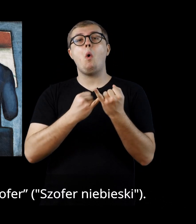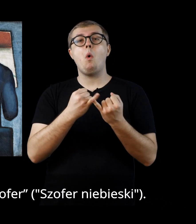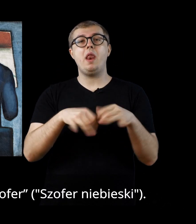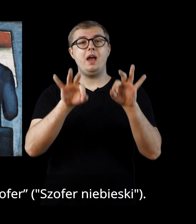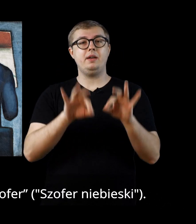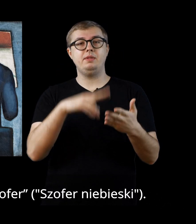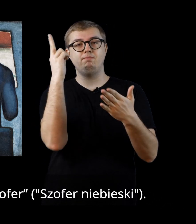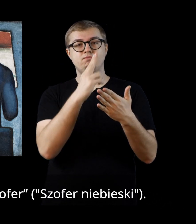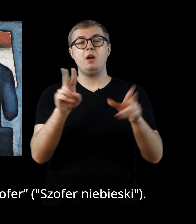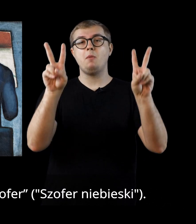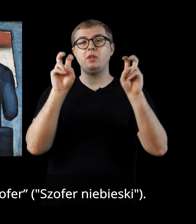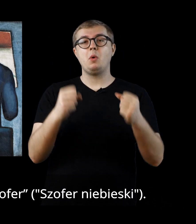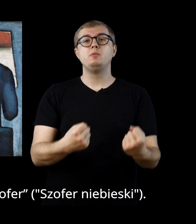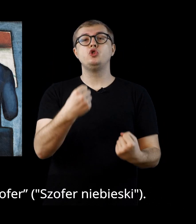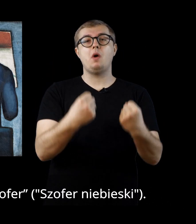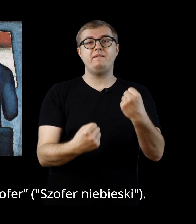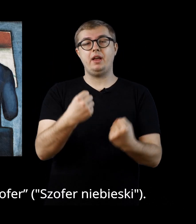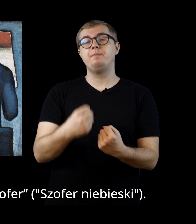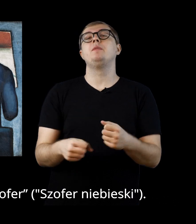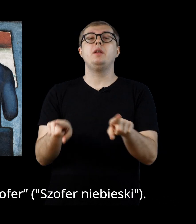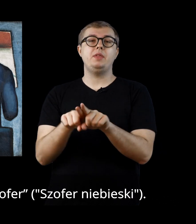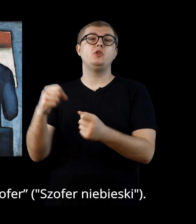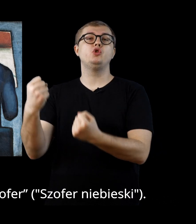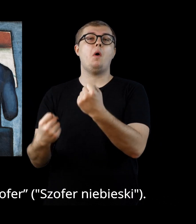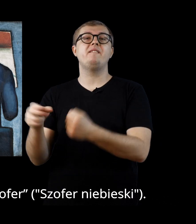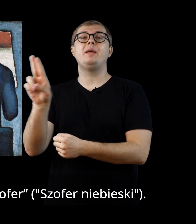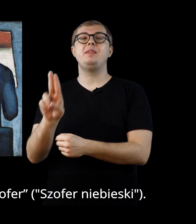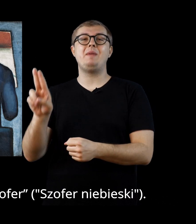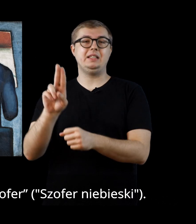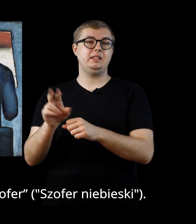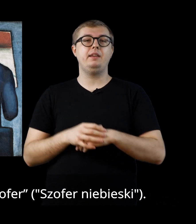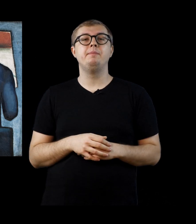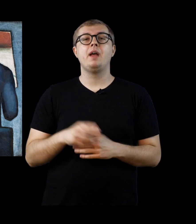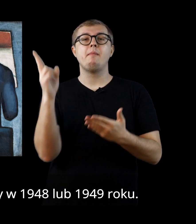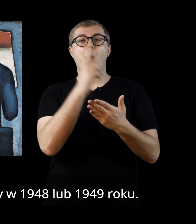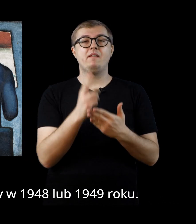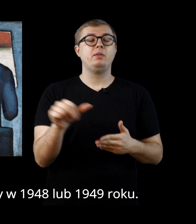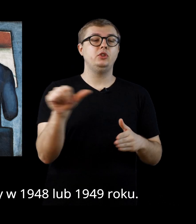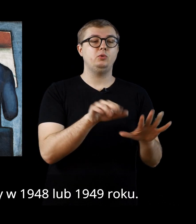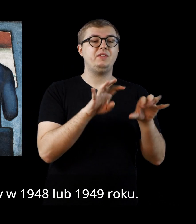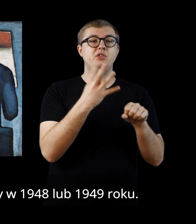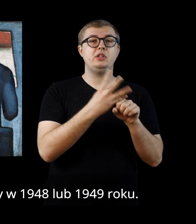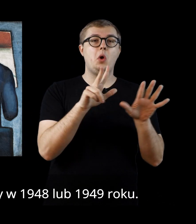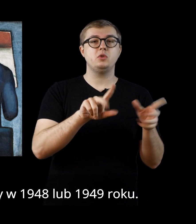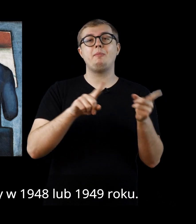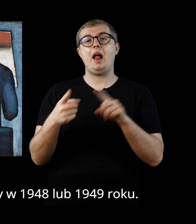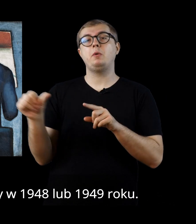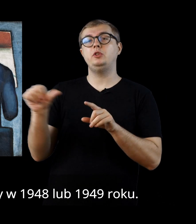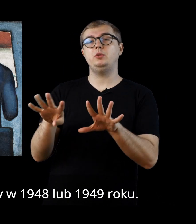Obraz olejny pod tytułem Szofer. Szofer niebieski. Obraz namalowany w 1948 lub